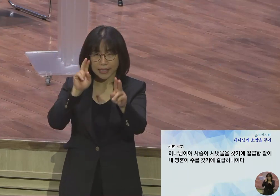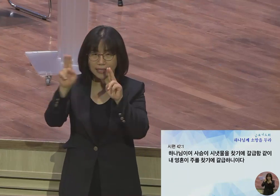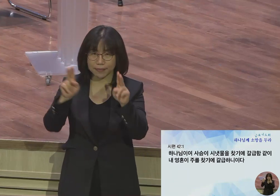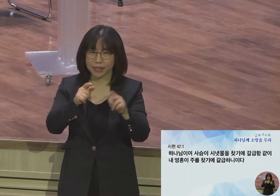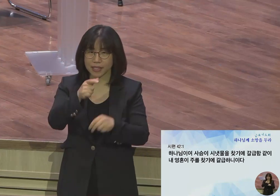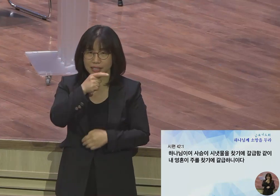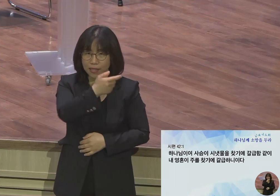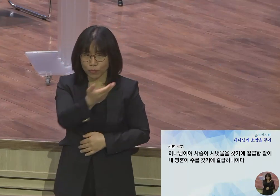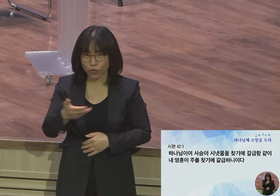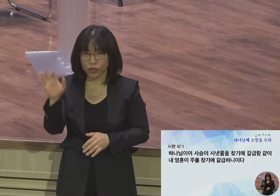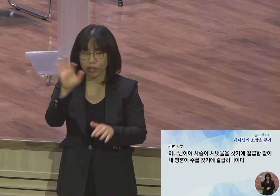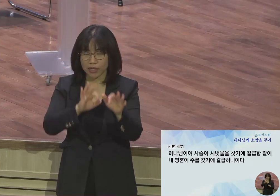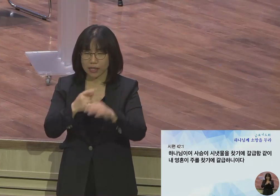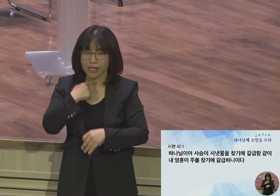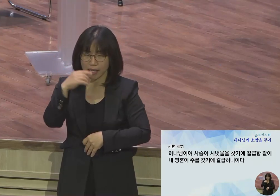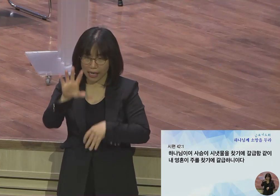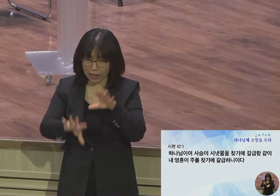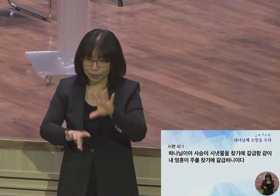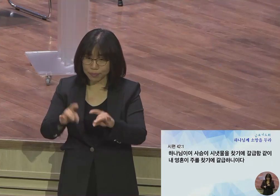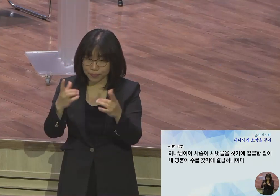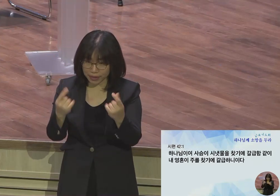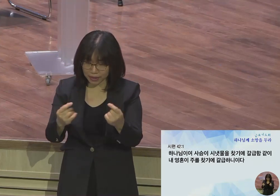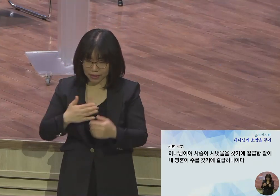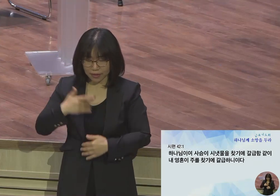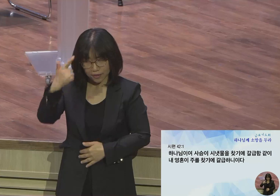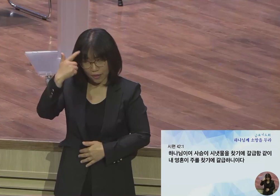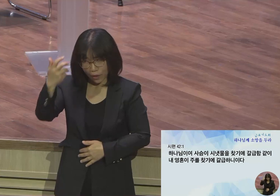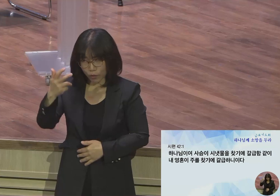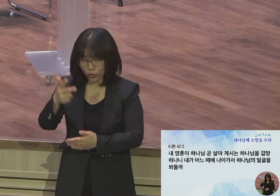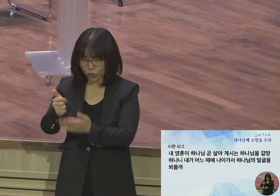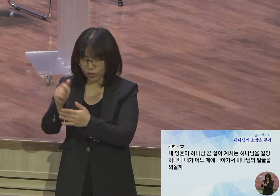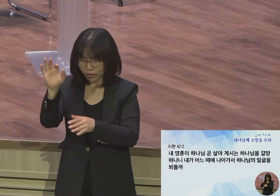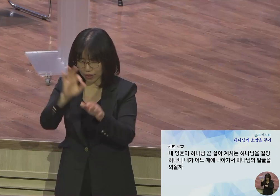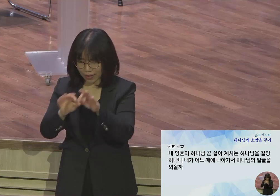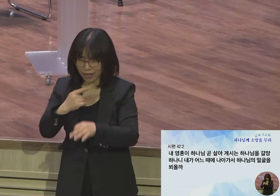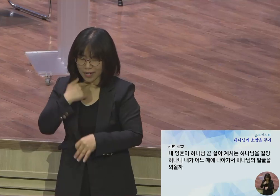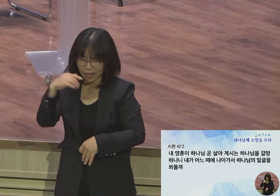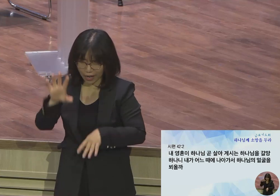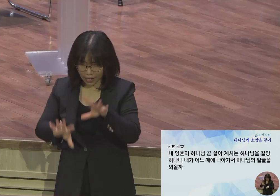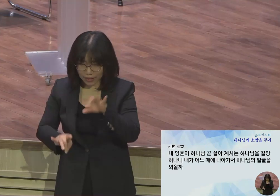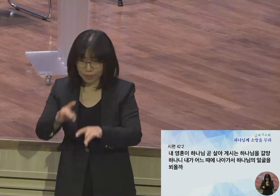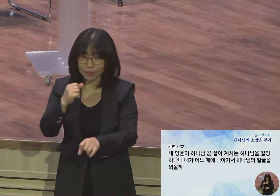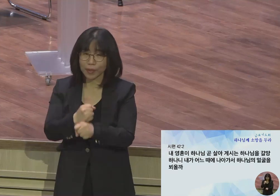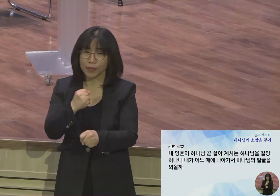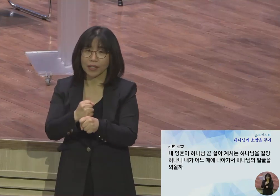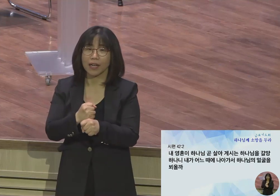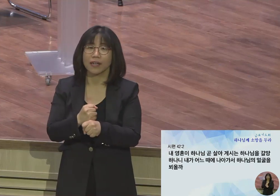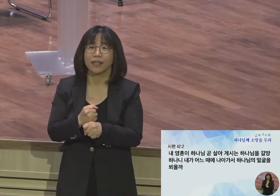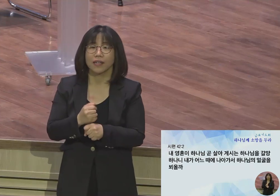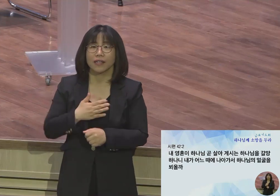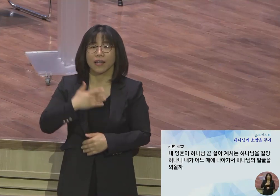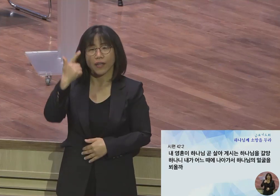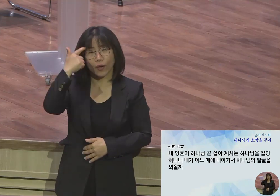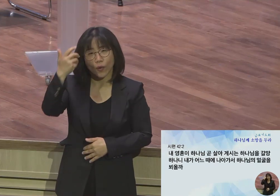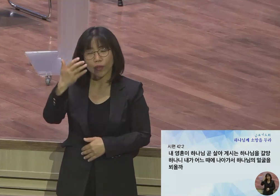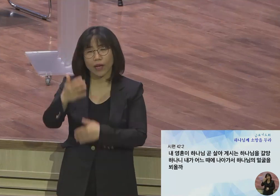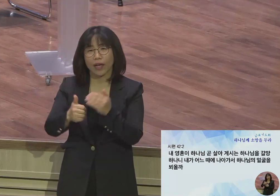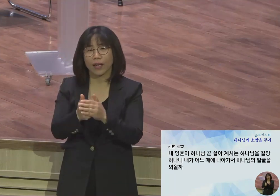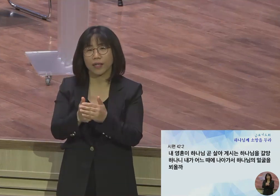시댄물을 찾기에 갈급함같이 내 영혼이 주를 찾기에 갈급하나이다. 내 영혼이 하나님의 복사에 신하나이니